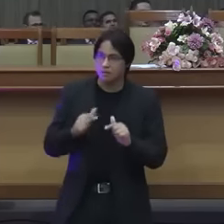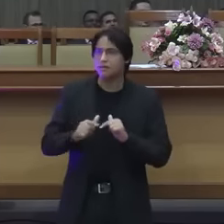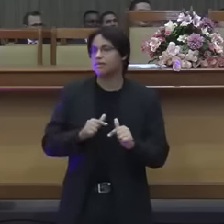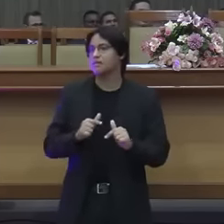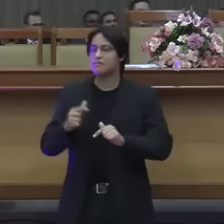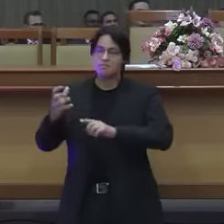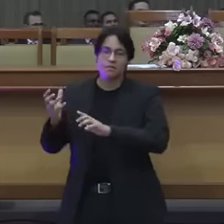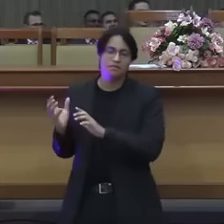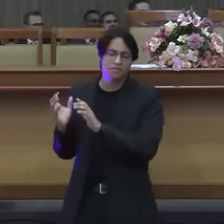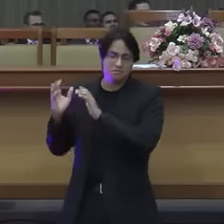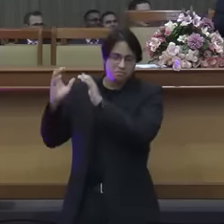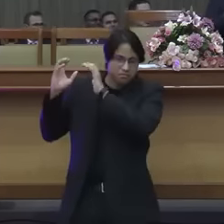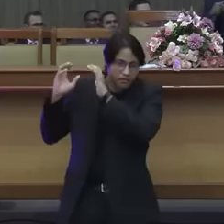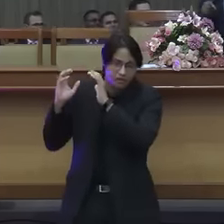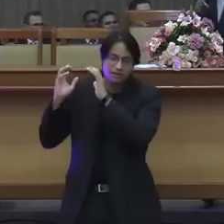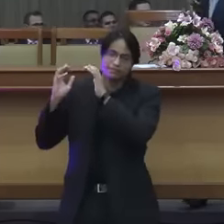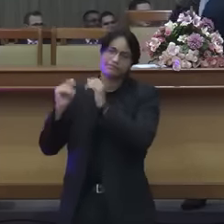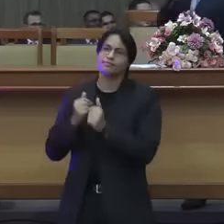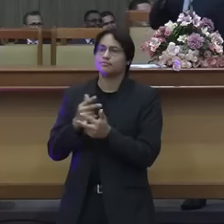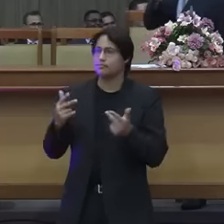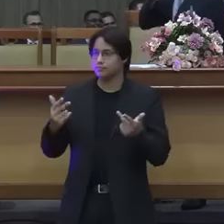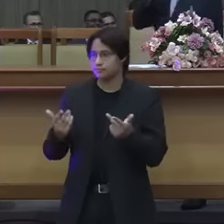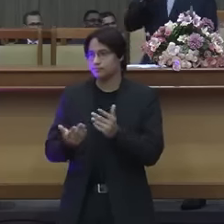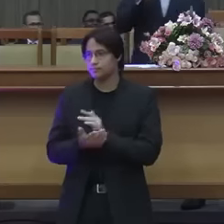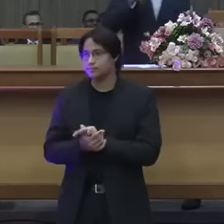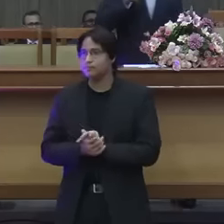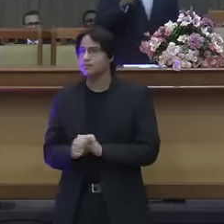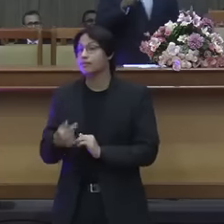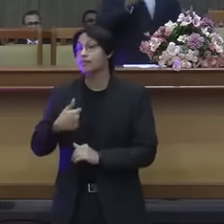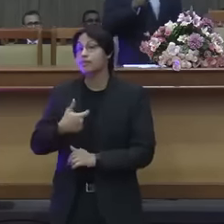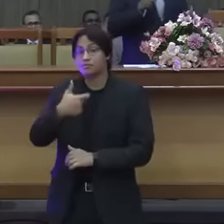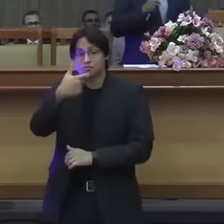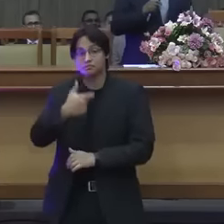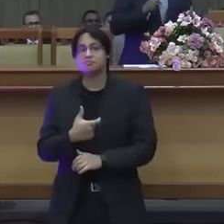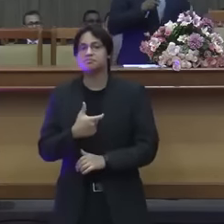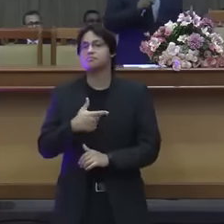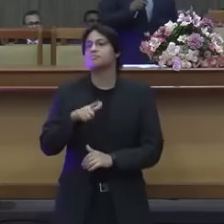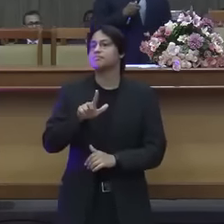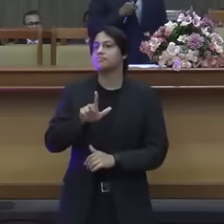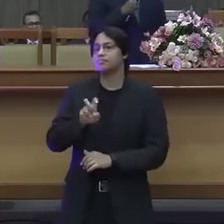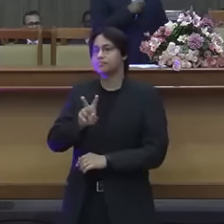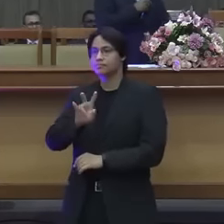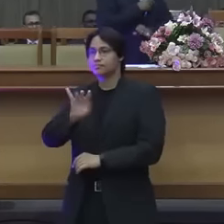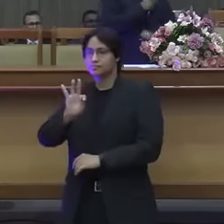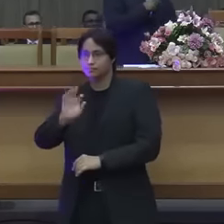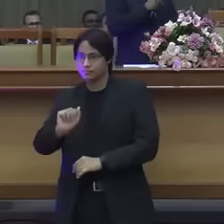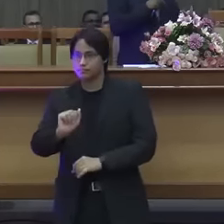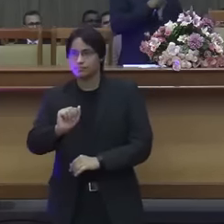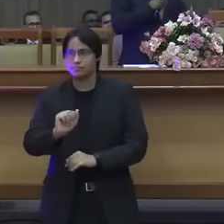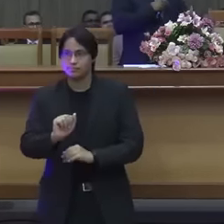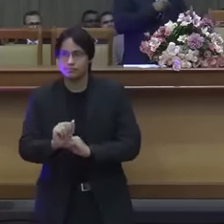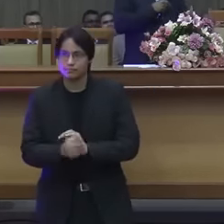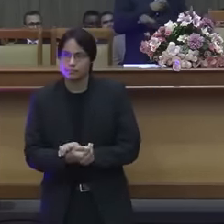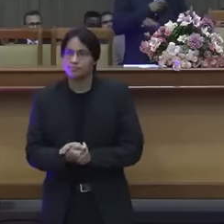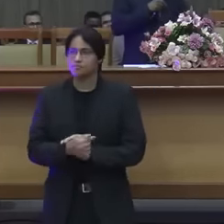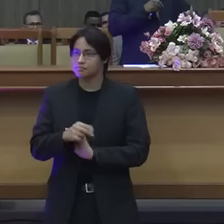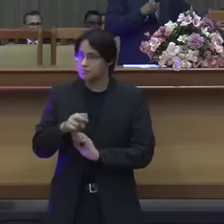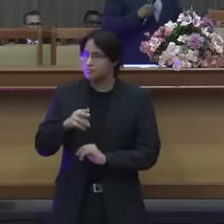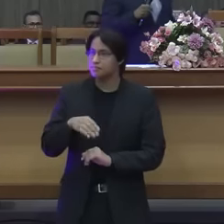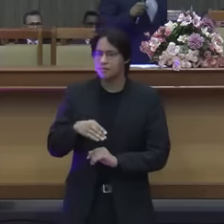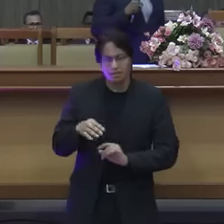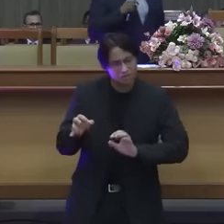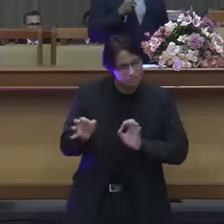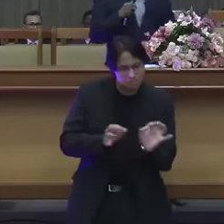é tu é levita levita eu sou levita do senhor levita é quem carrega pau é quem monta o